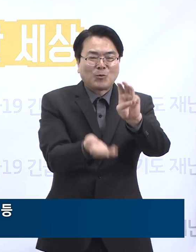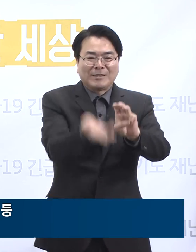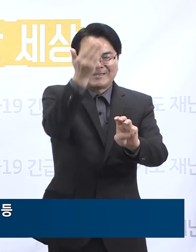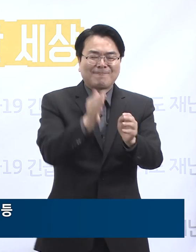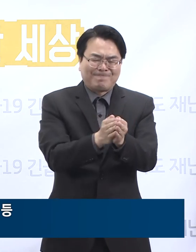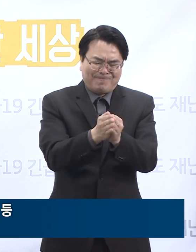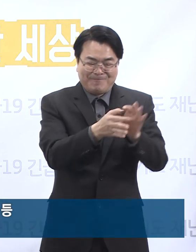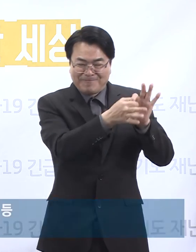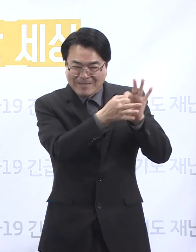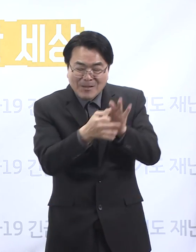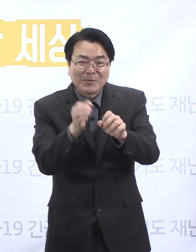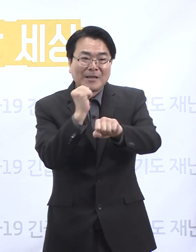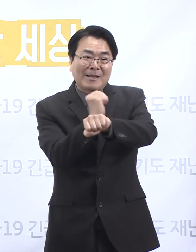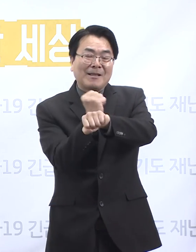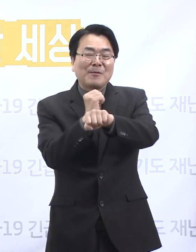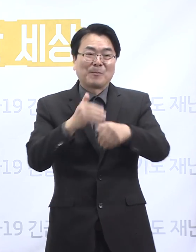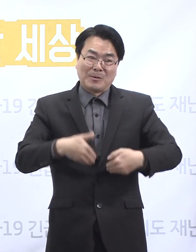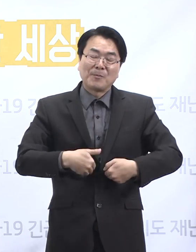당부드립니다.